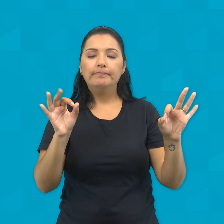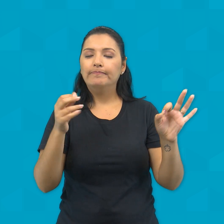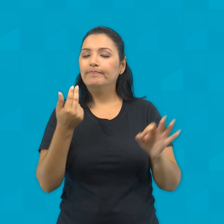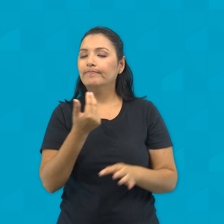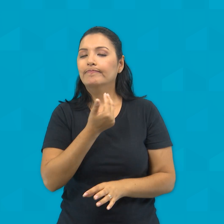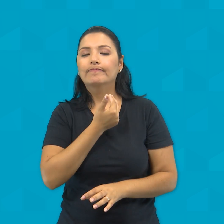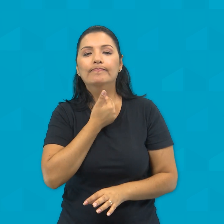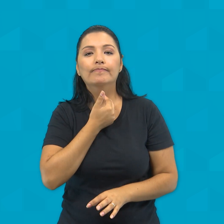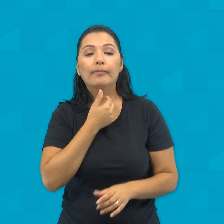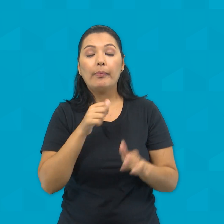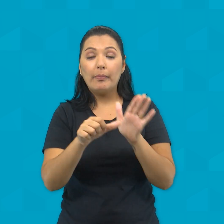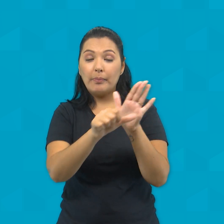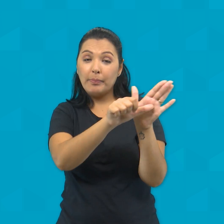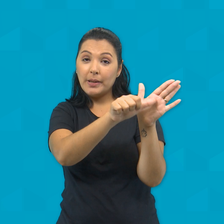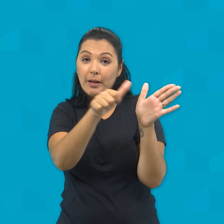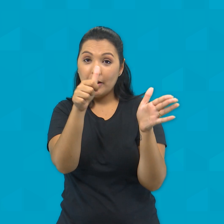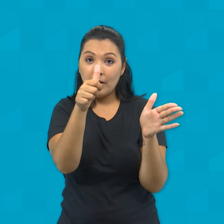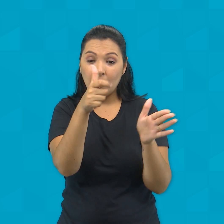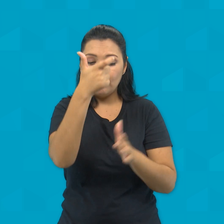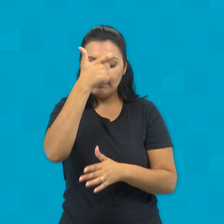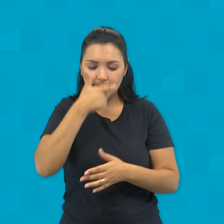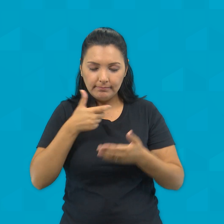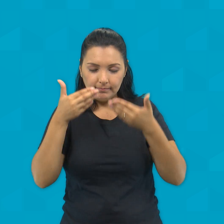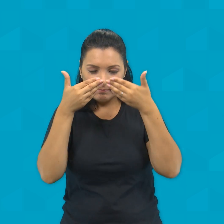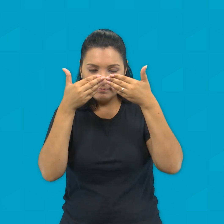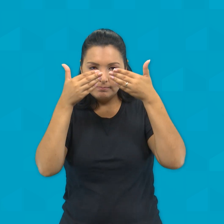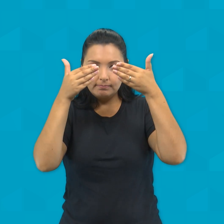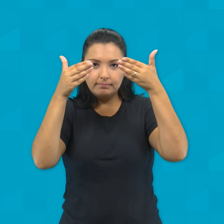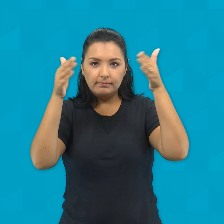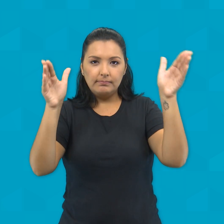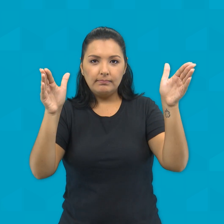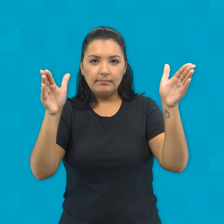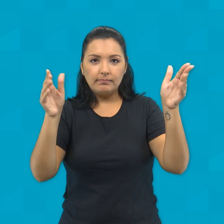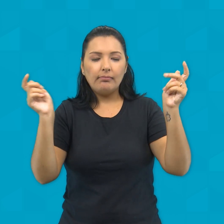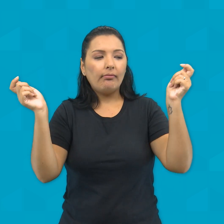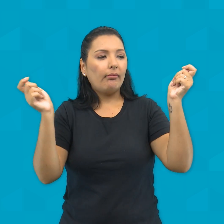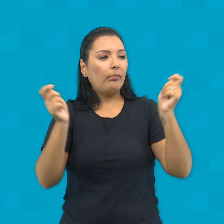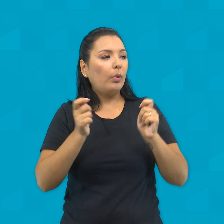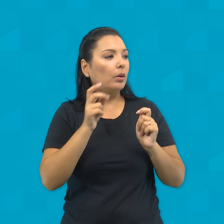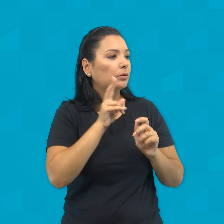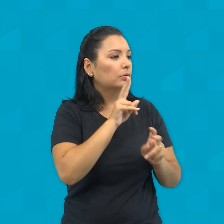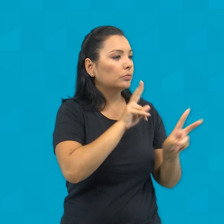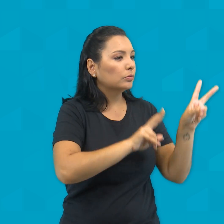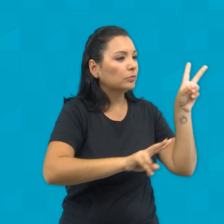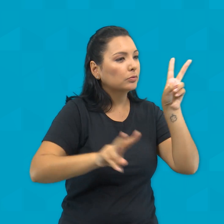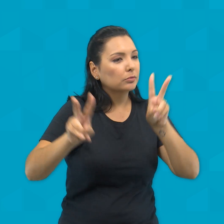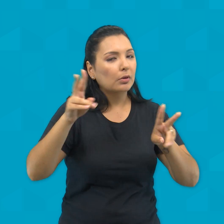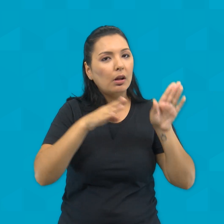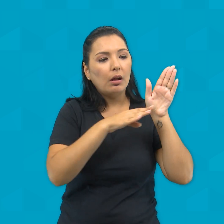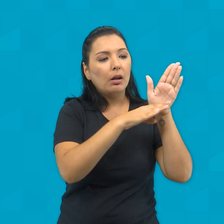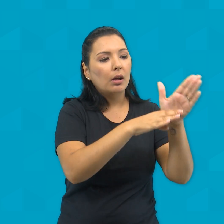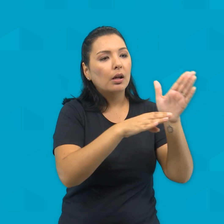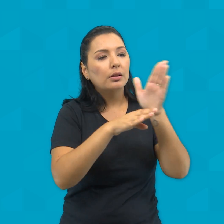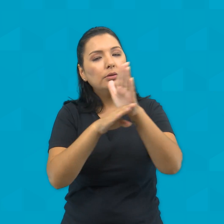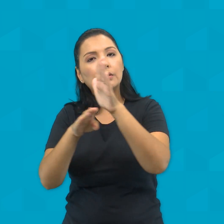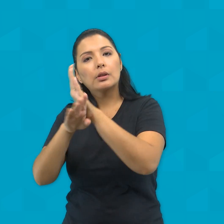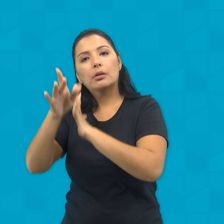tira primeiro a trave do teu olho e então poderás enxergar bem para tirar o cisco do olho do teu irmão.